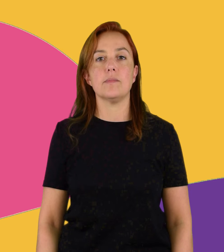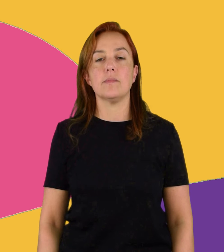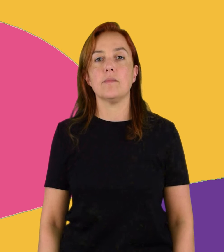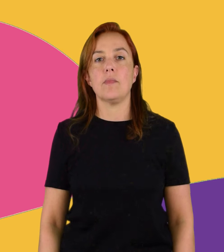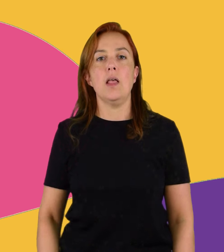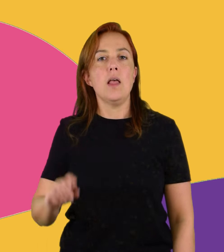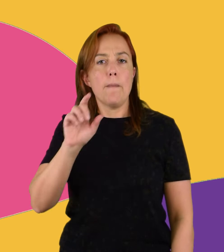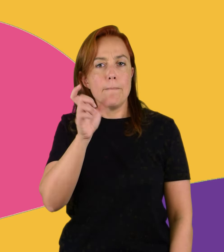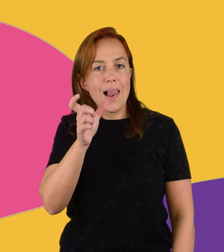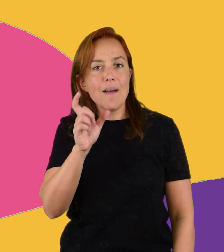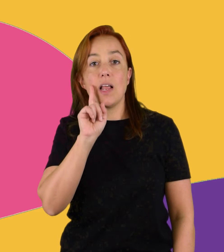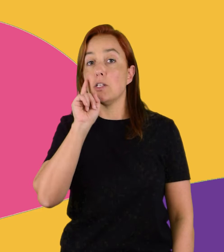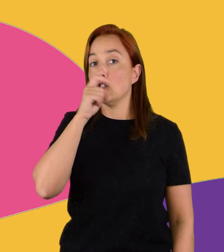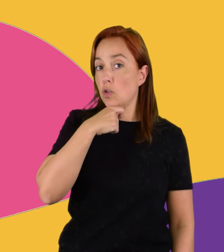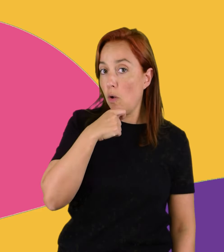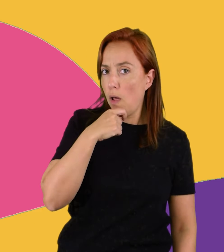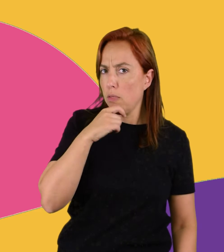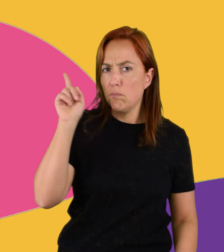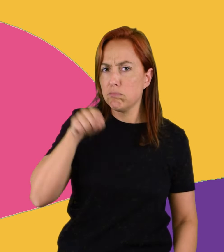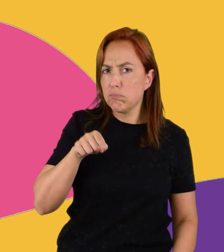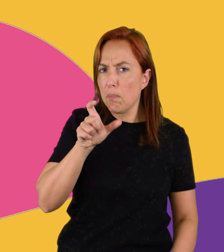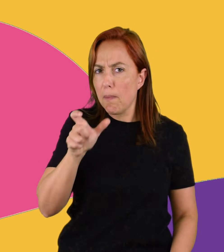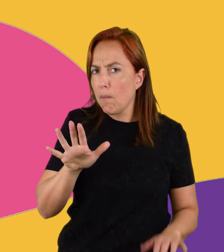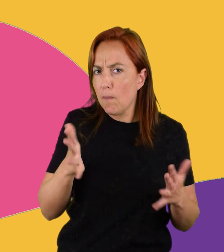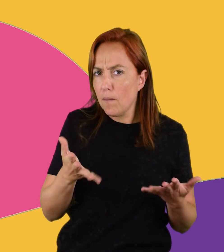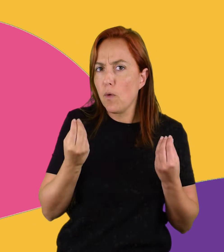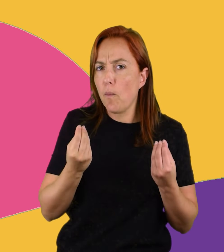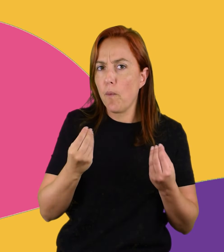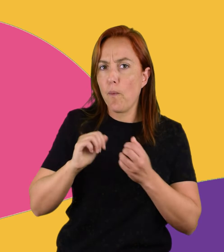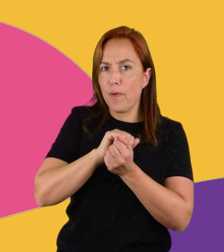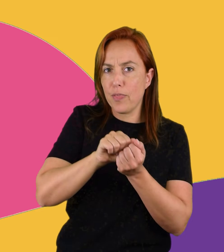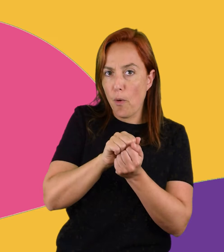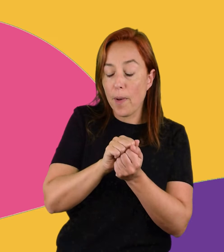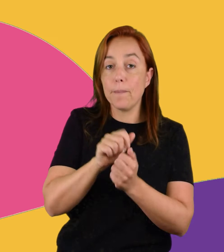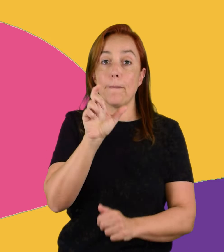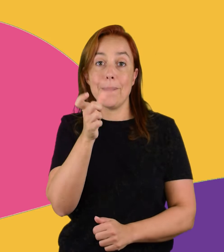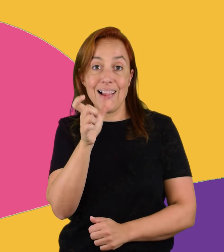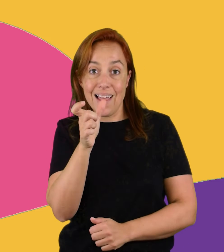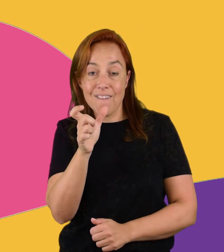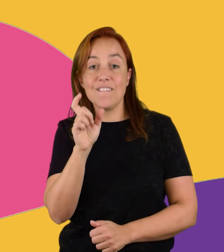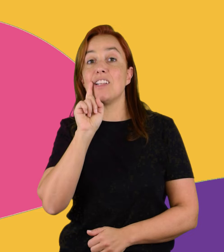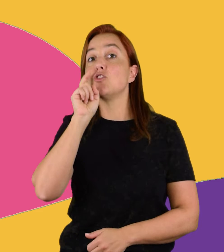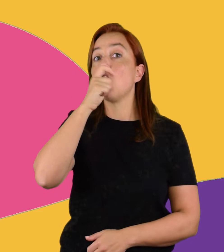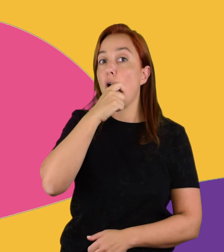¿De dónde proviene la palabra chocolate? La palabra chocolate procede de la lengua nahuatl.